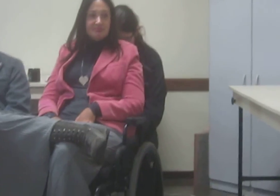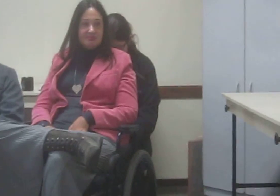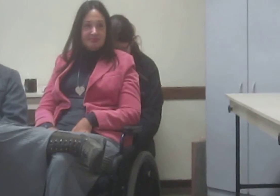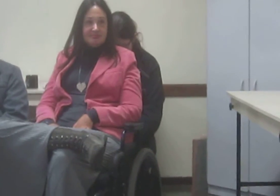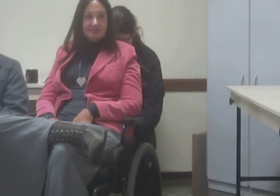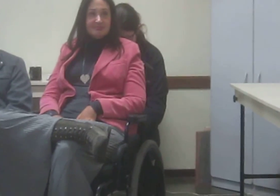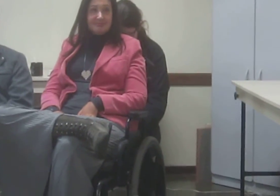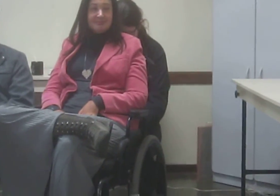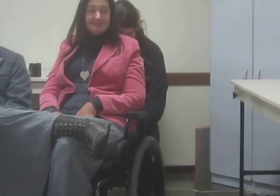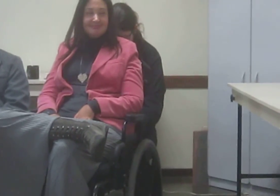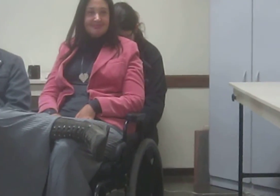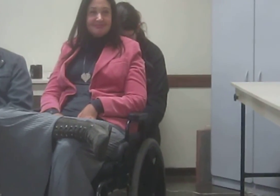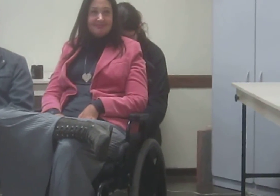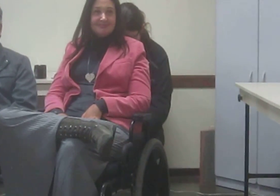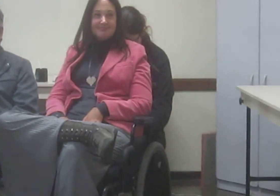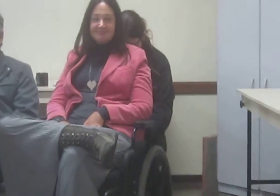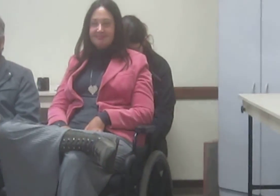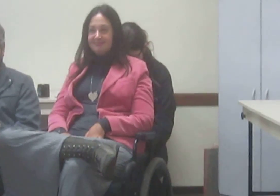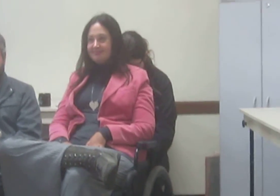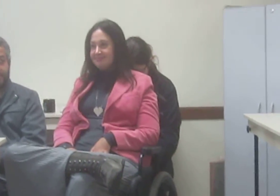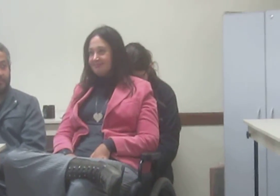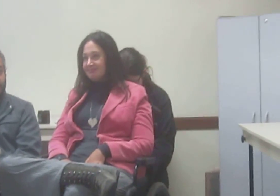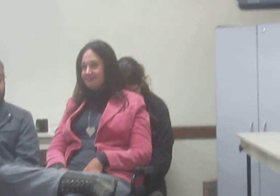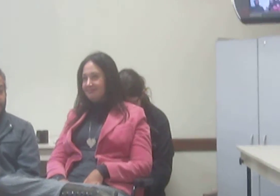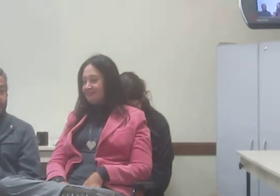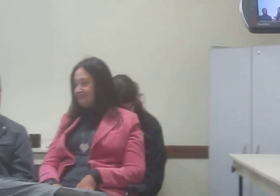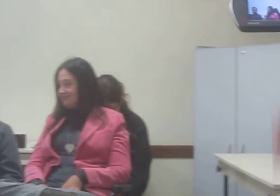Obrigada. Obrigada. Obrigado.